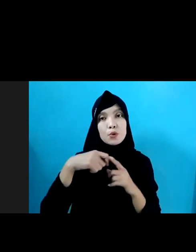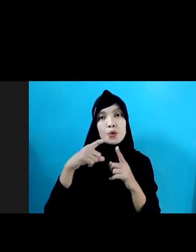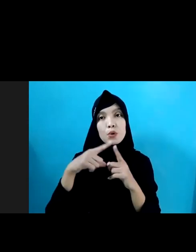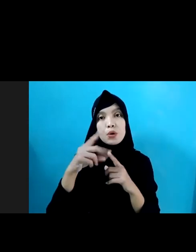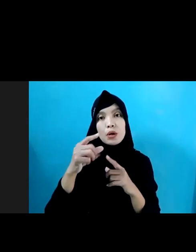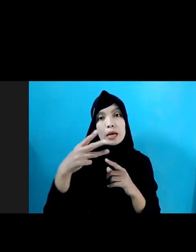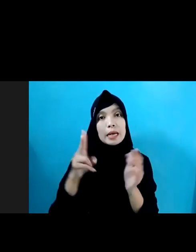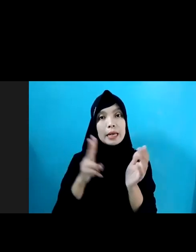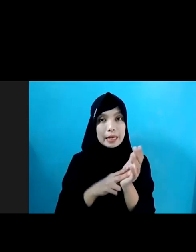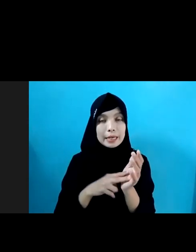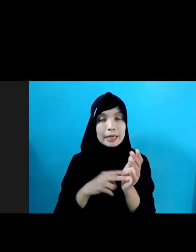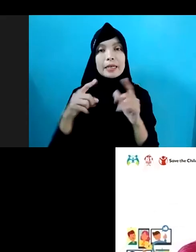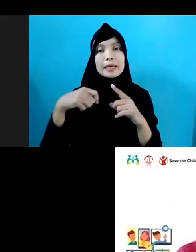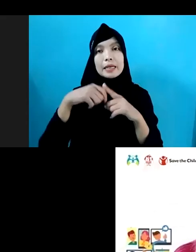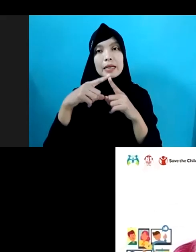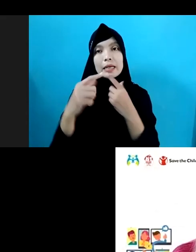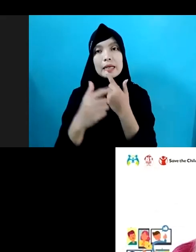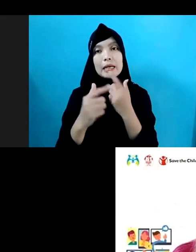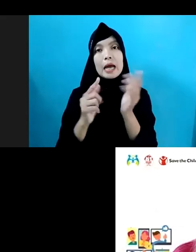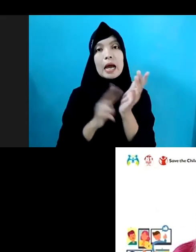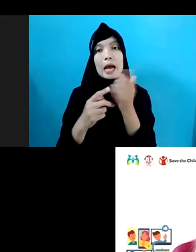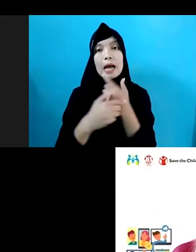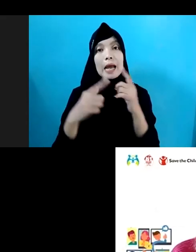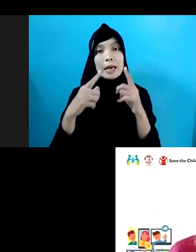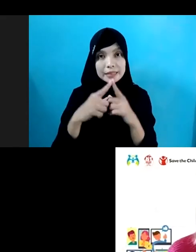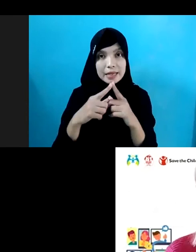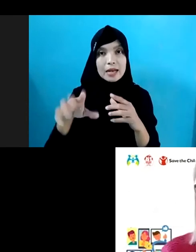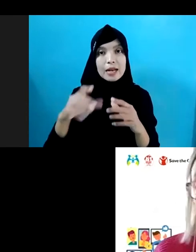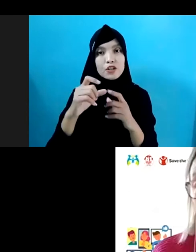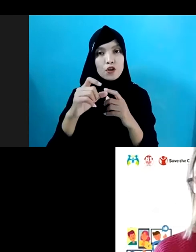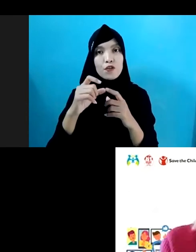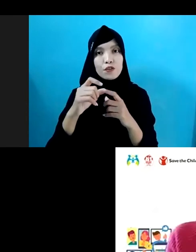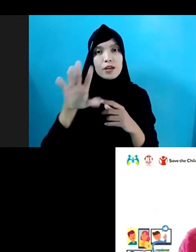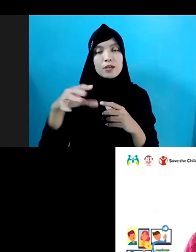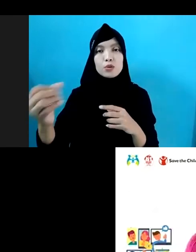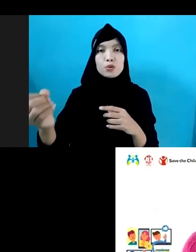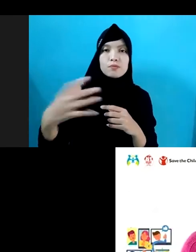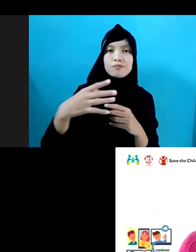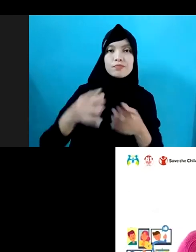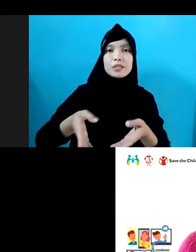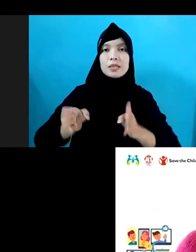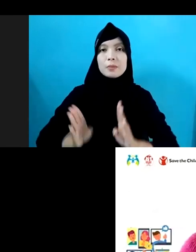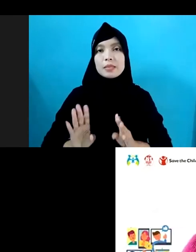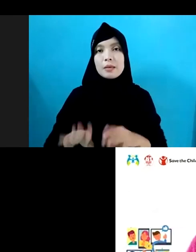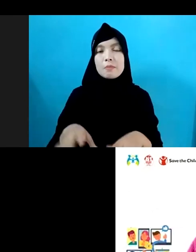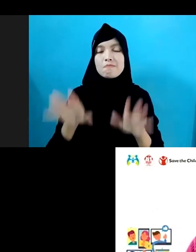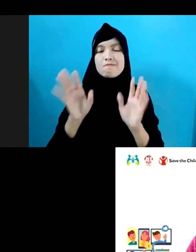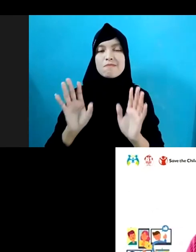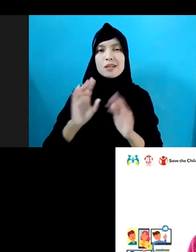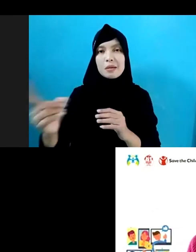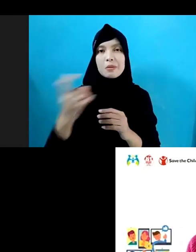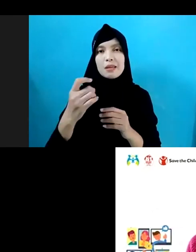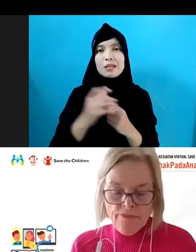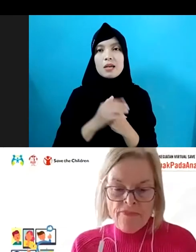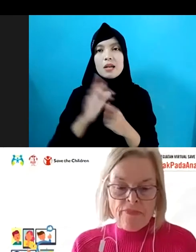Sofian, mohon bersiap-siap karena kami sudah menerima cukup banyak pertanyaan. Terutama untuk,